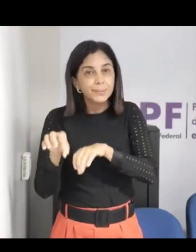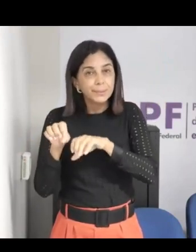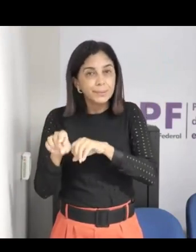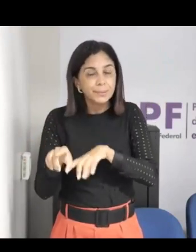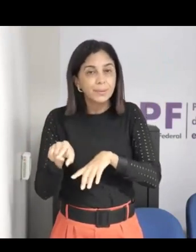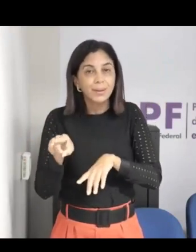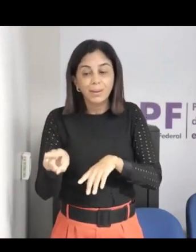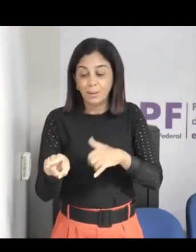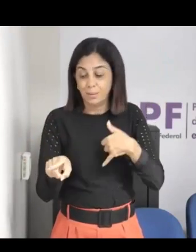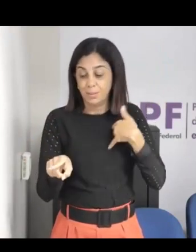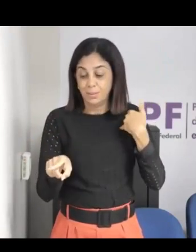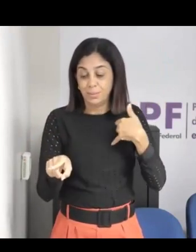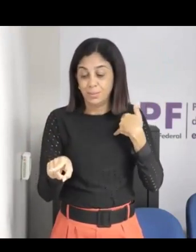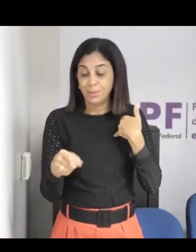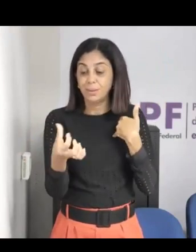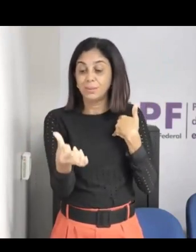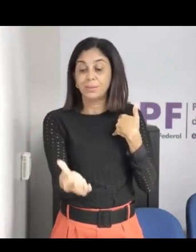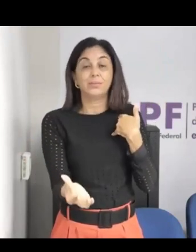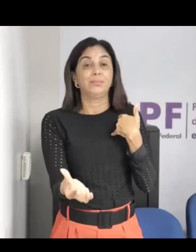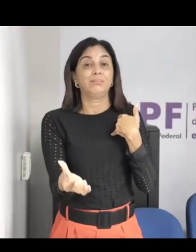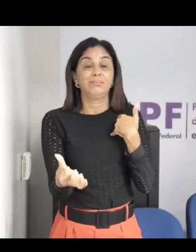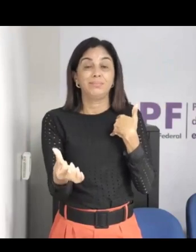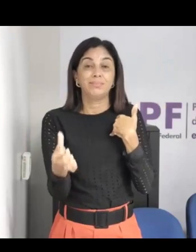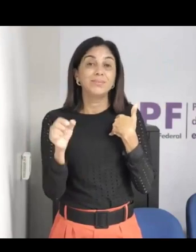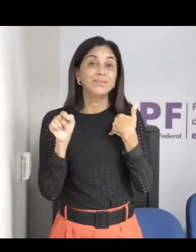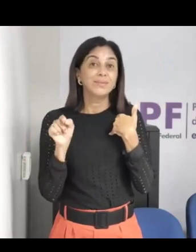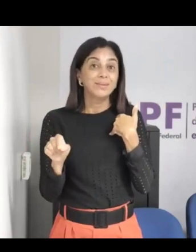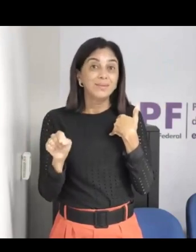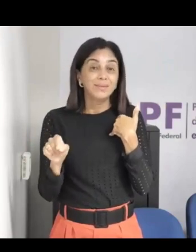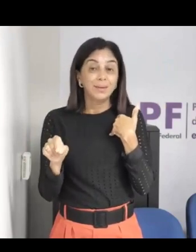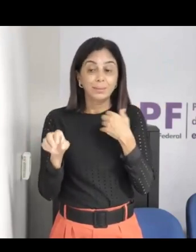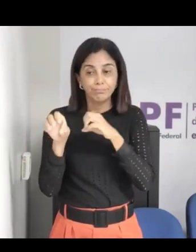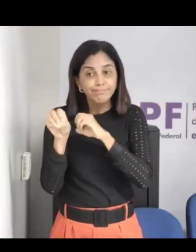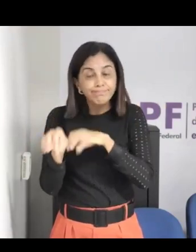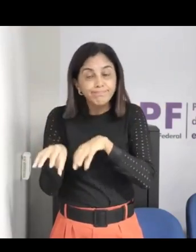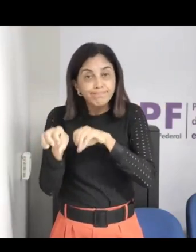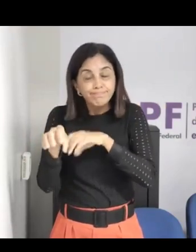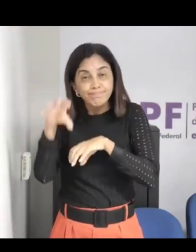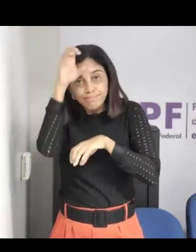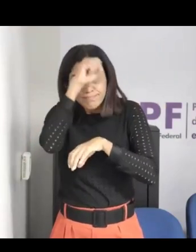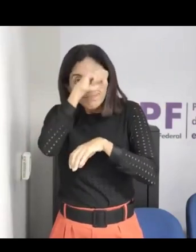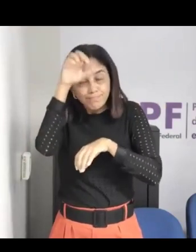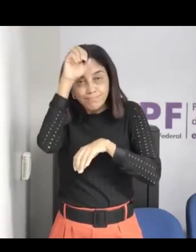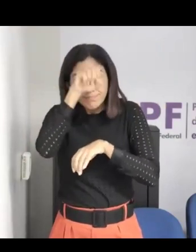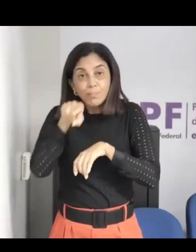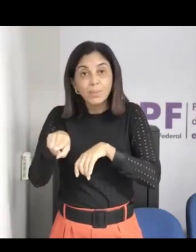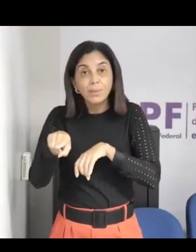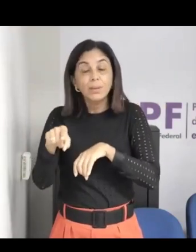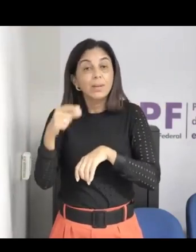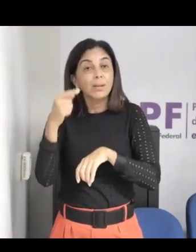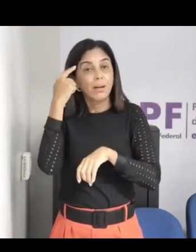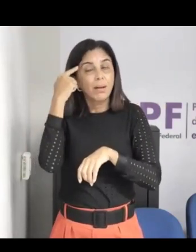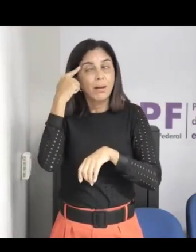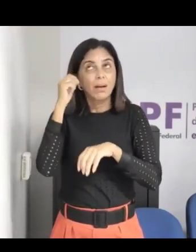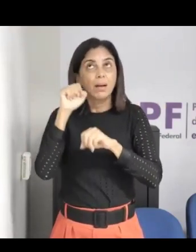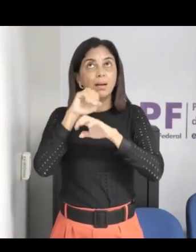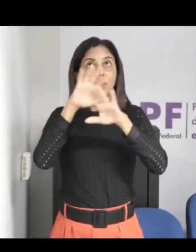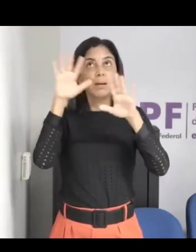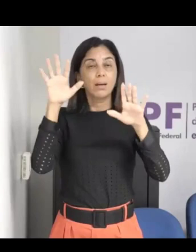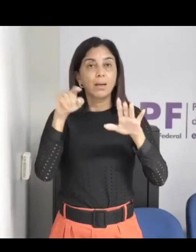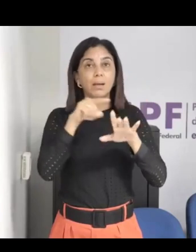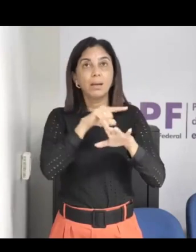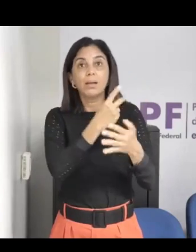é importantíssimo para a criança aprender a se autoproteger, e a gente trabalha com os pais também, para os pais se